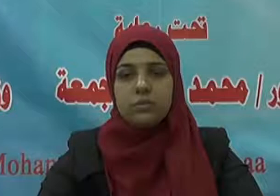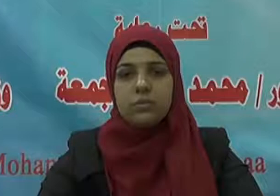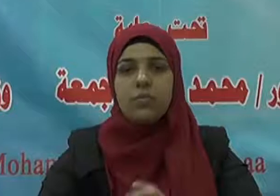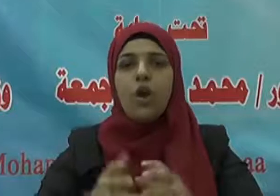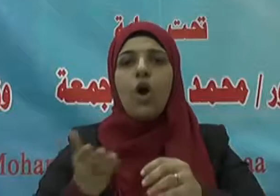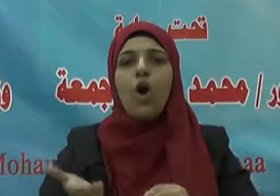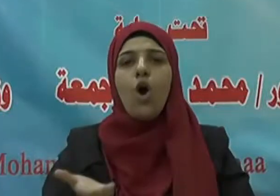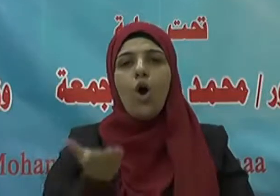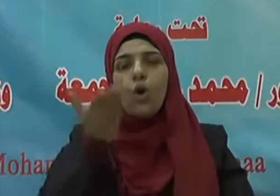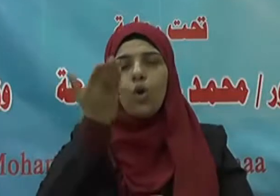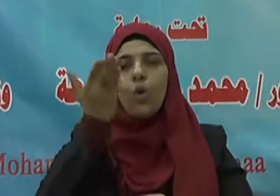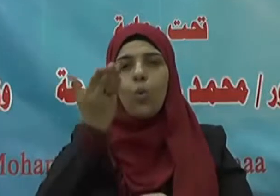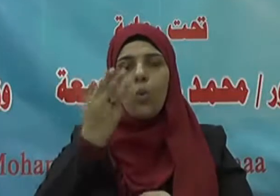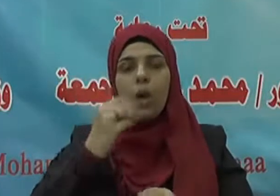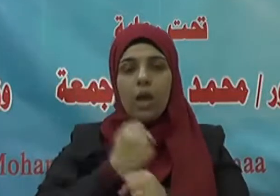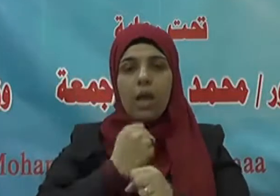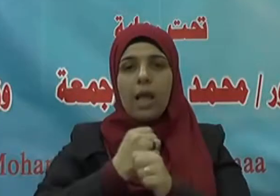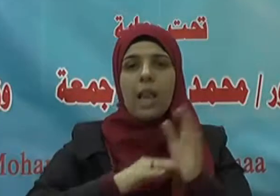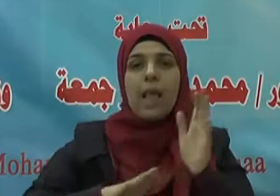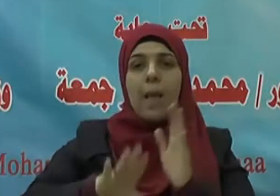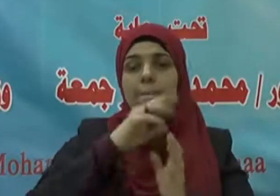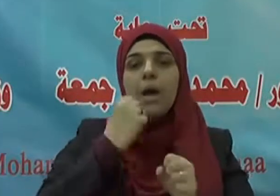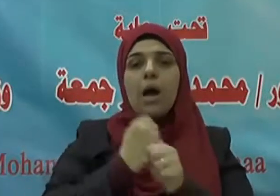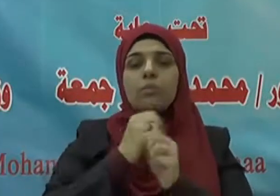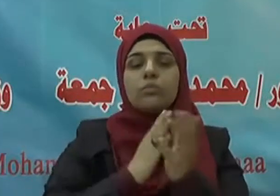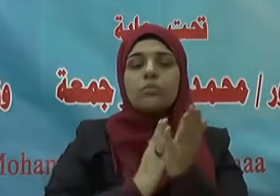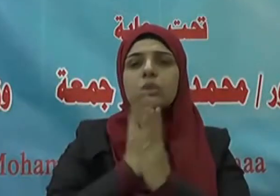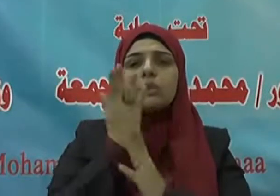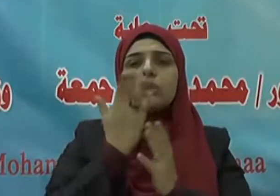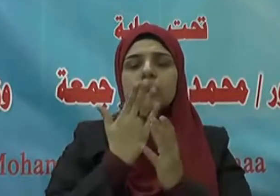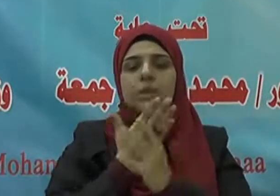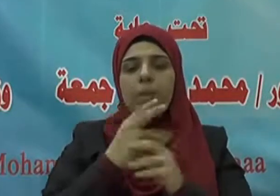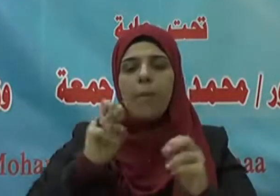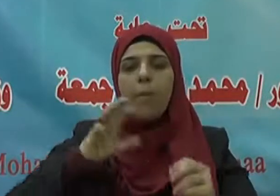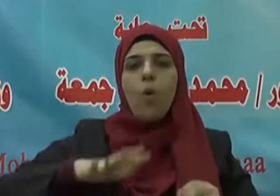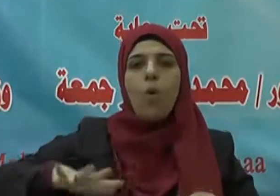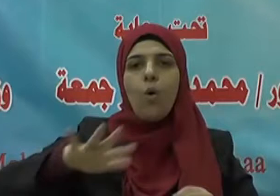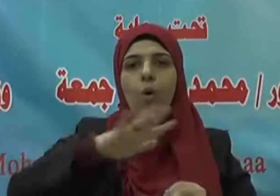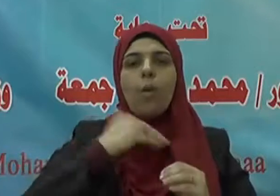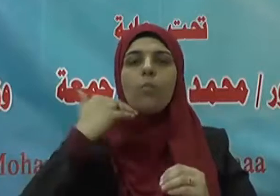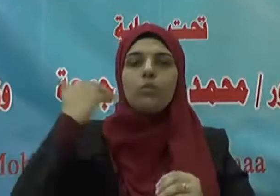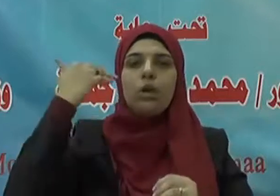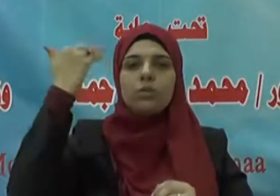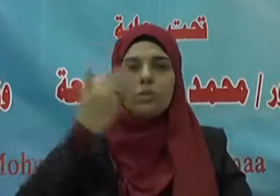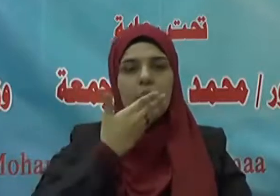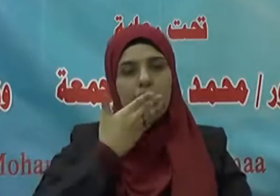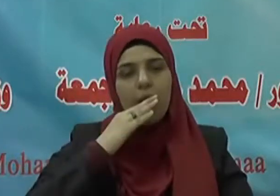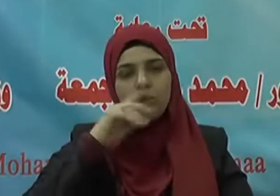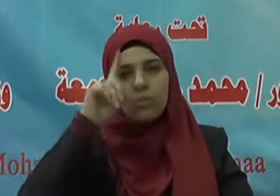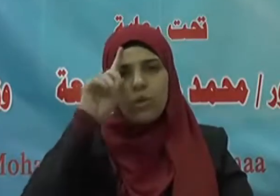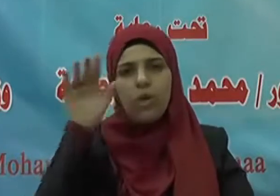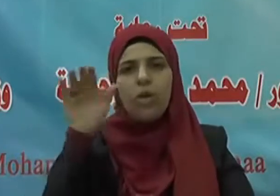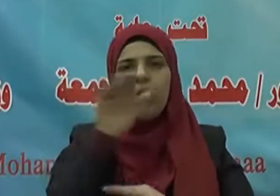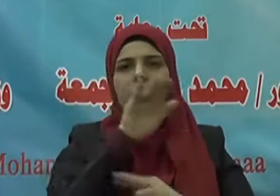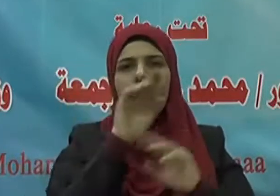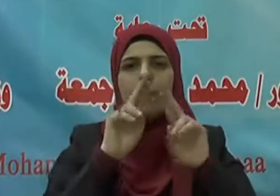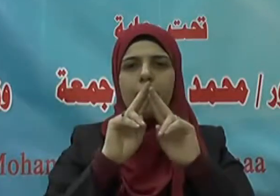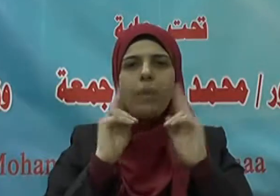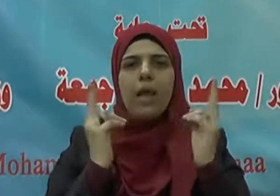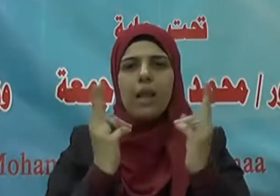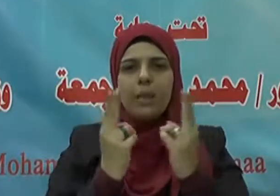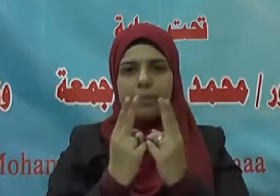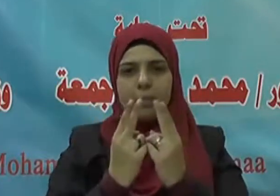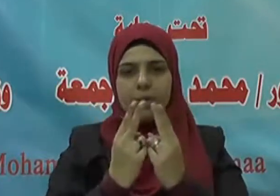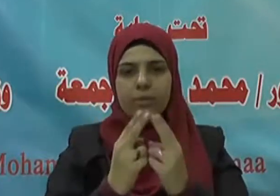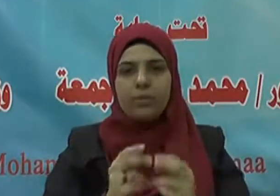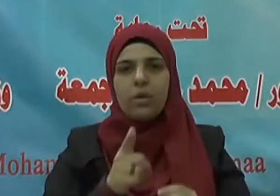علو الهمة سبيل الأمم المتحضرة الحمد لله رب